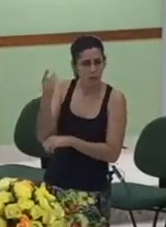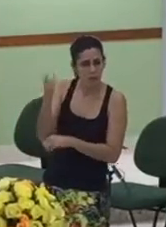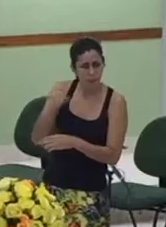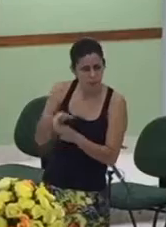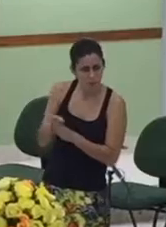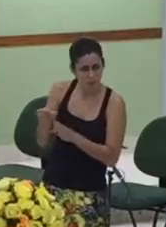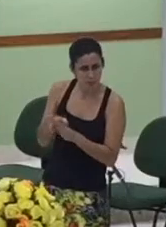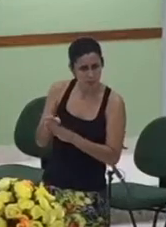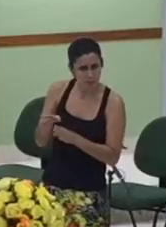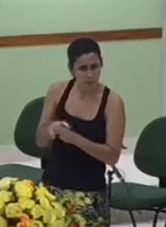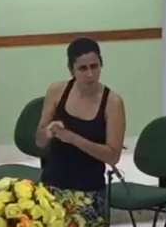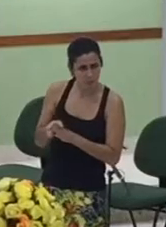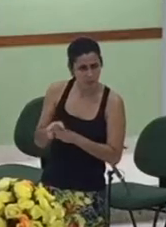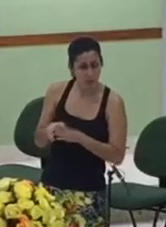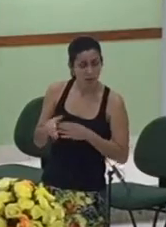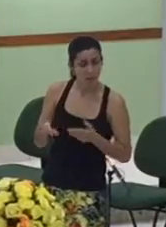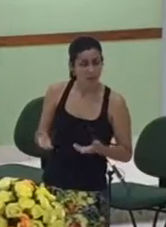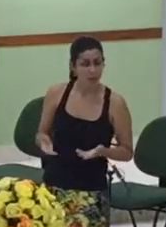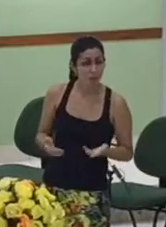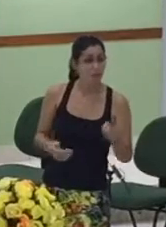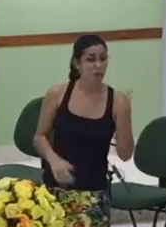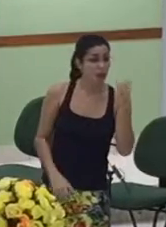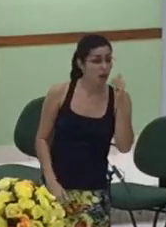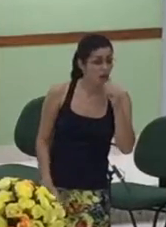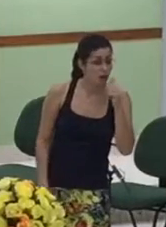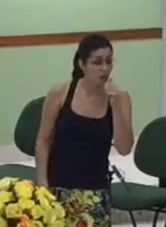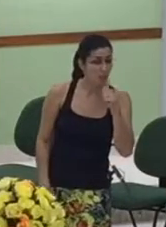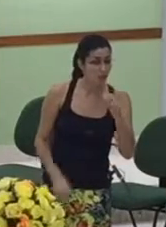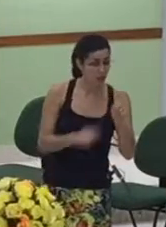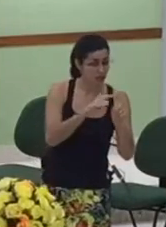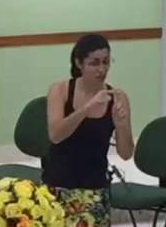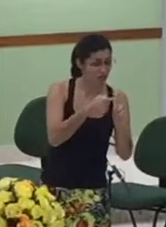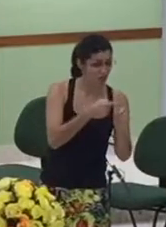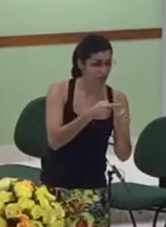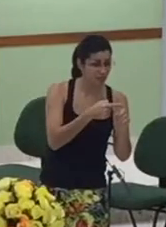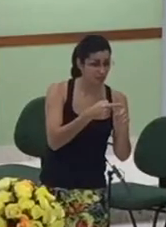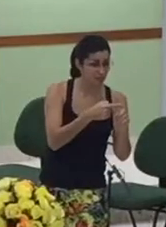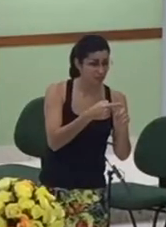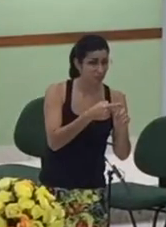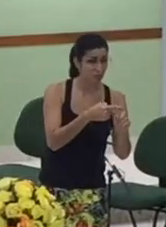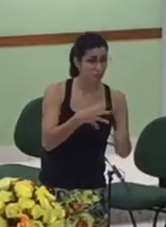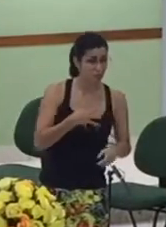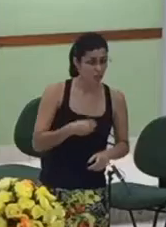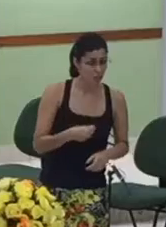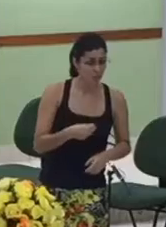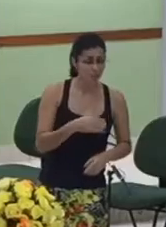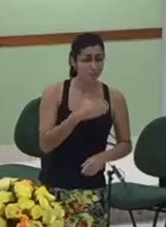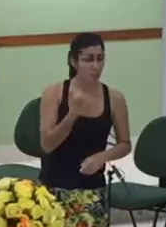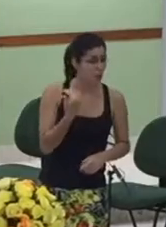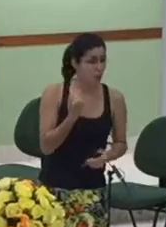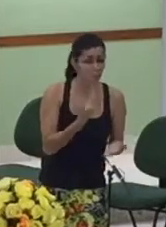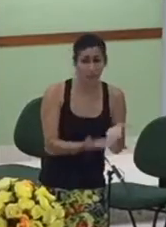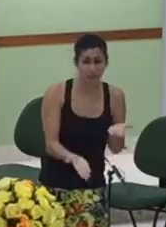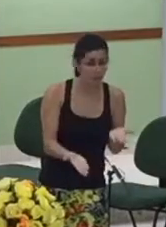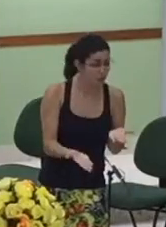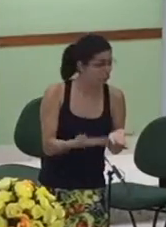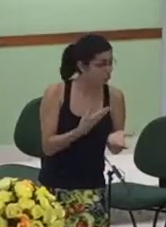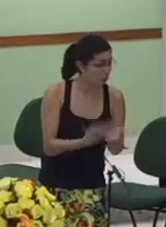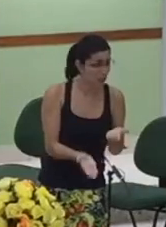então a baticeba perde o seu primeiro filho Davi se lamenta profundamente pelo seu pecado